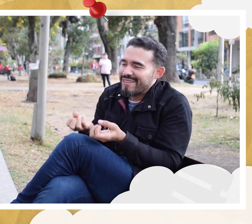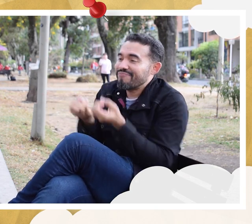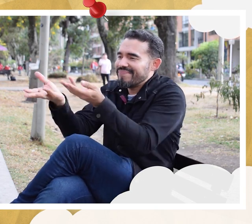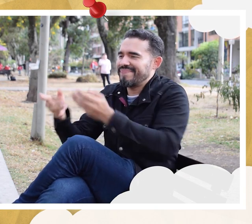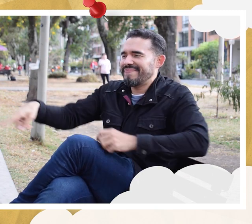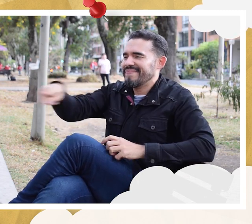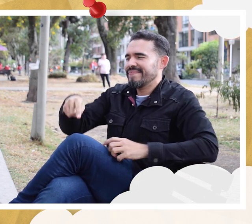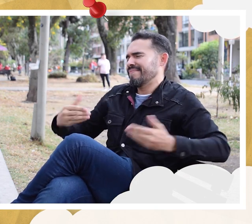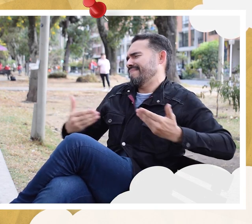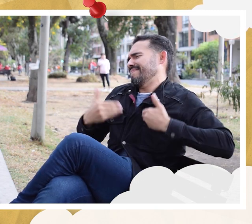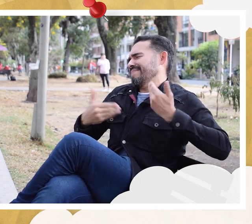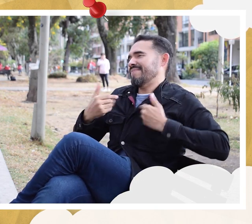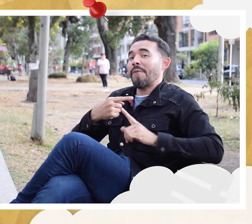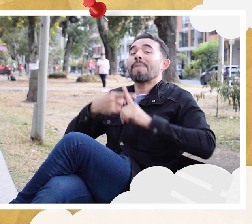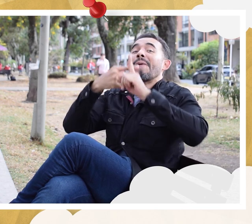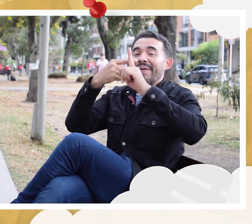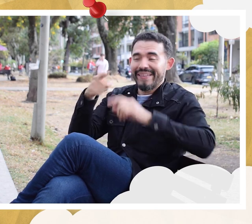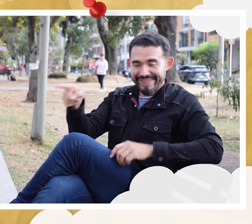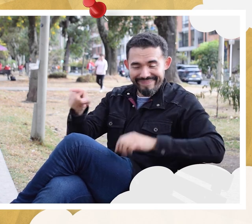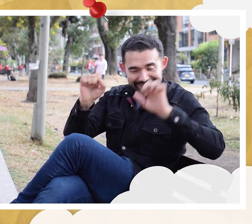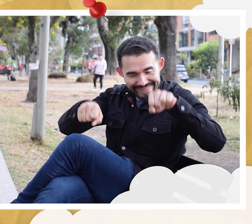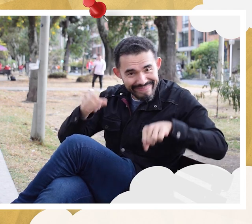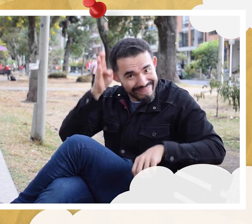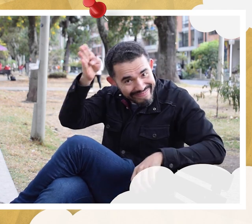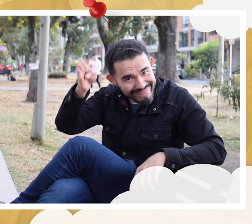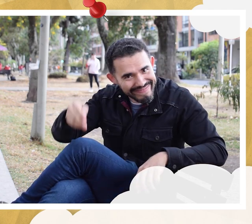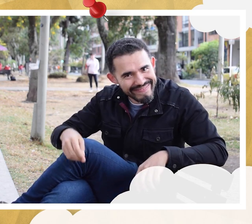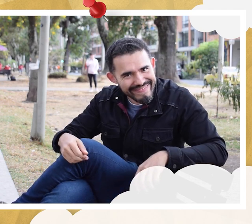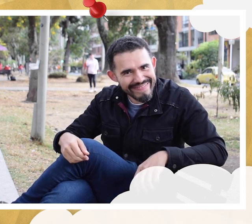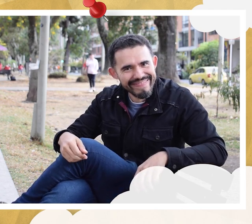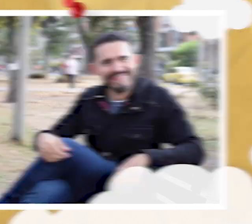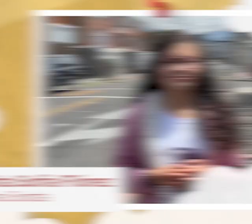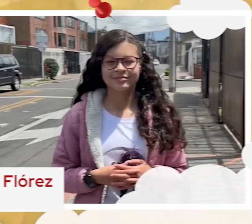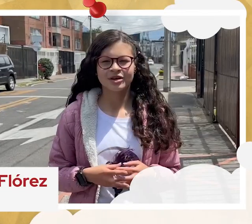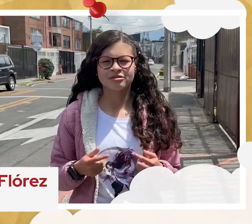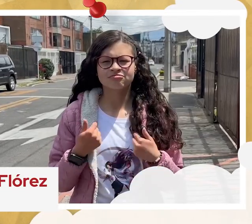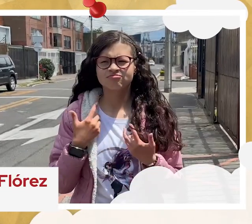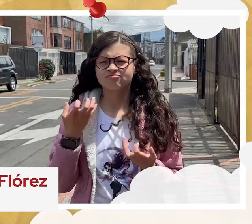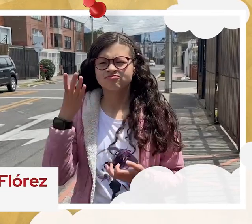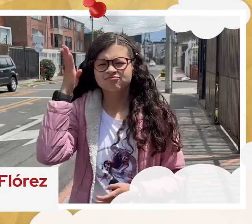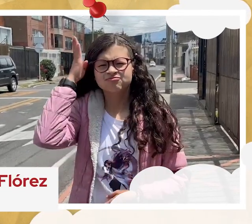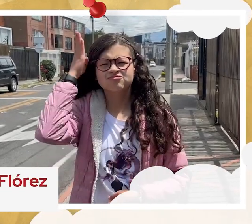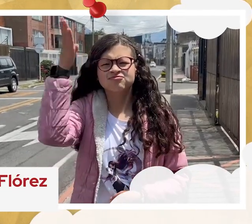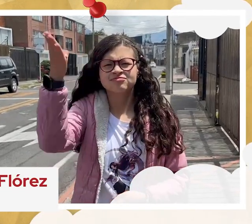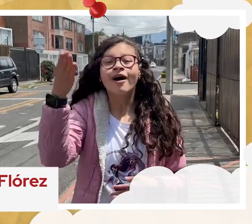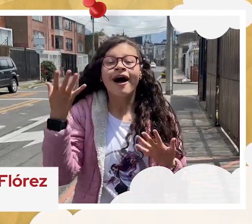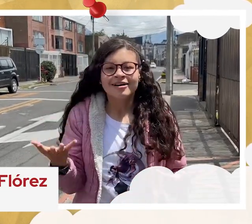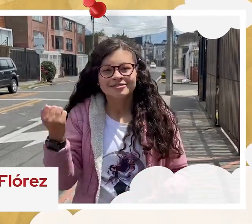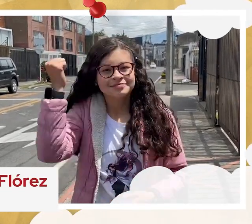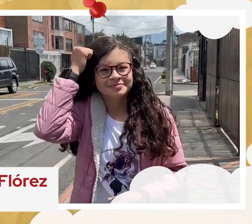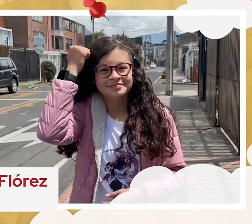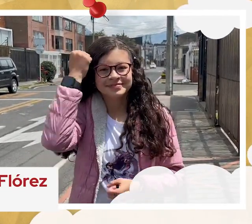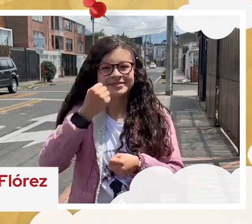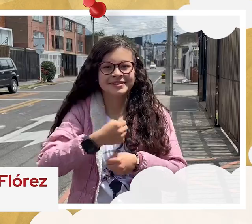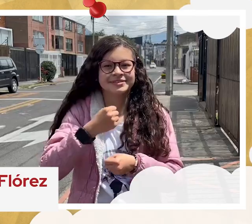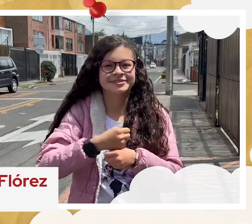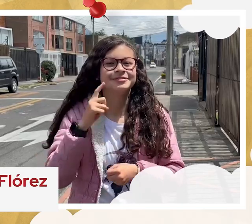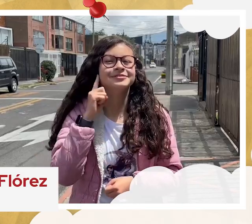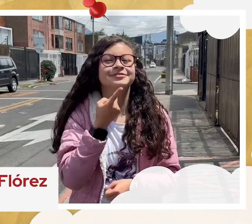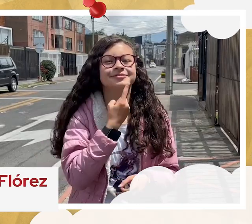conocimiento Me parecería muy positivo, esto pensando a futuro A futuro, yo quisiera trabajar como docente sorda